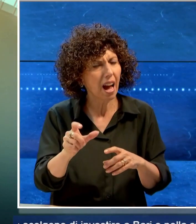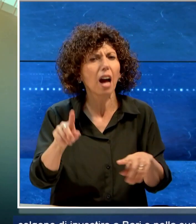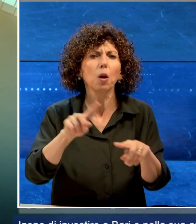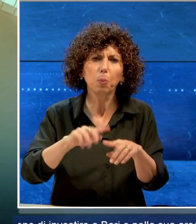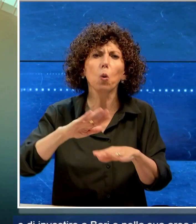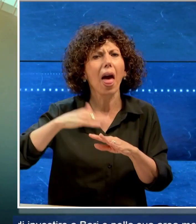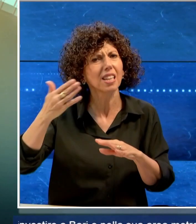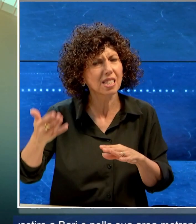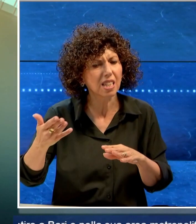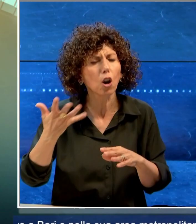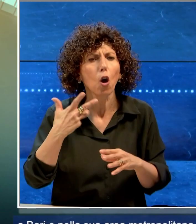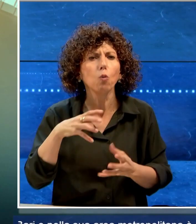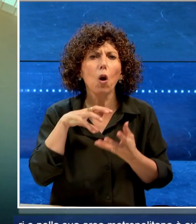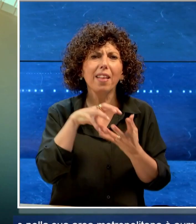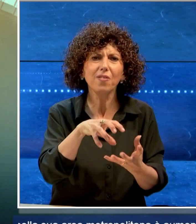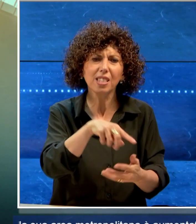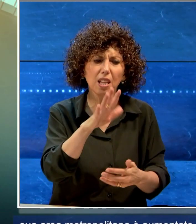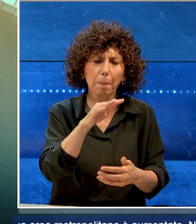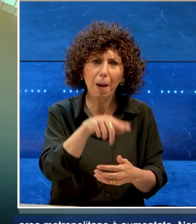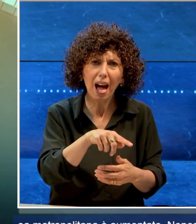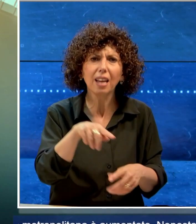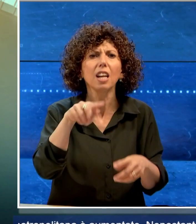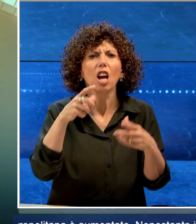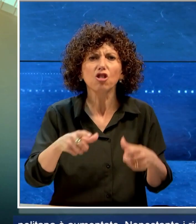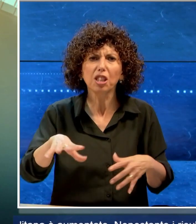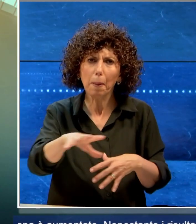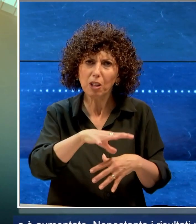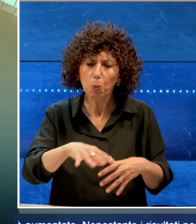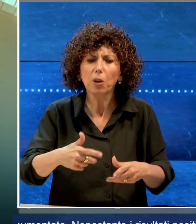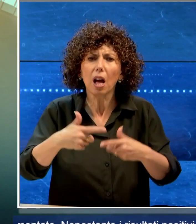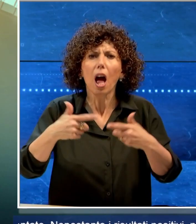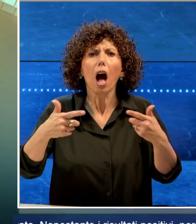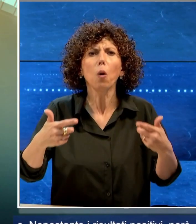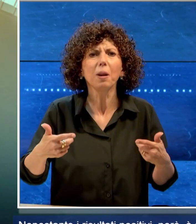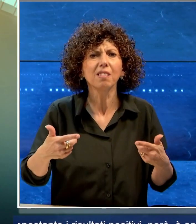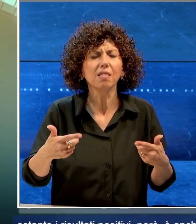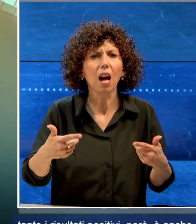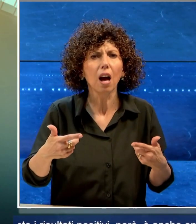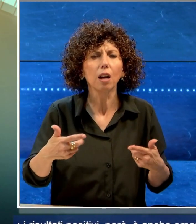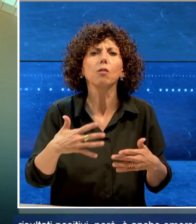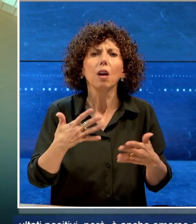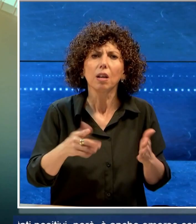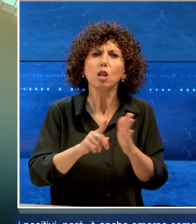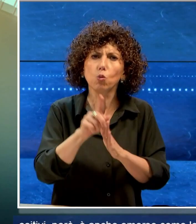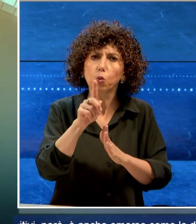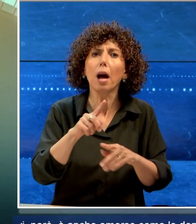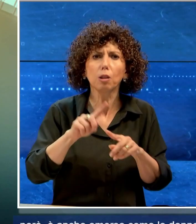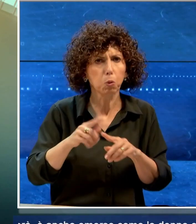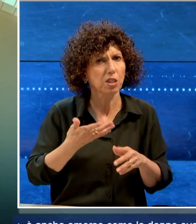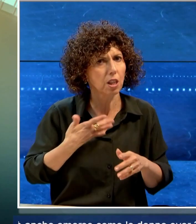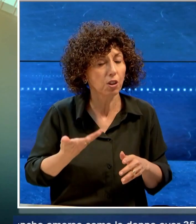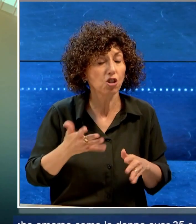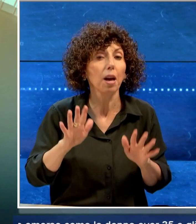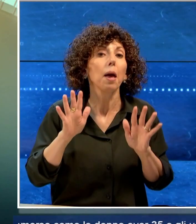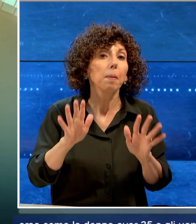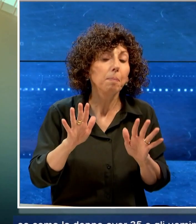di investire a Bari e nella sua area metropolitana è aumentato. Nonostante risultati positivi però è